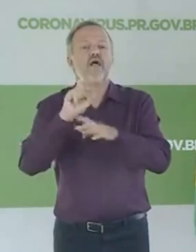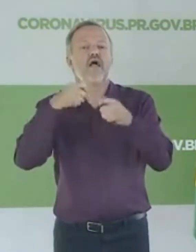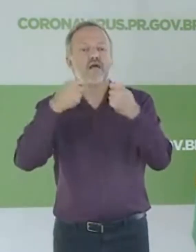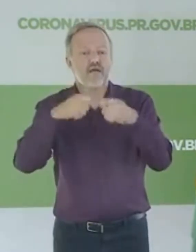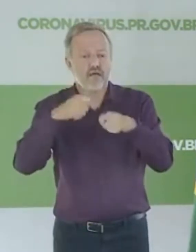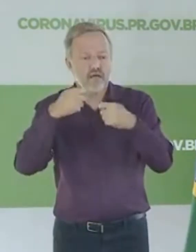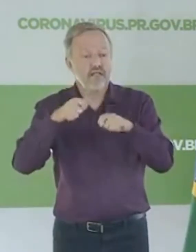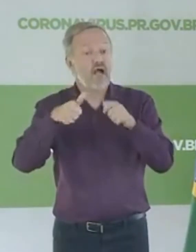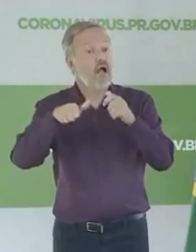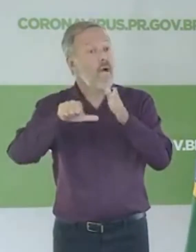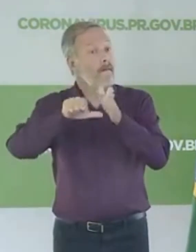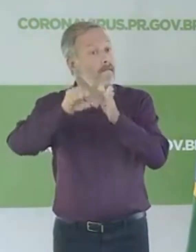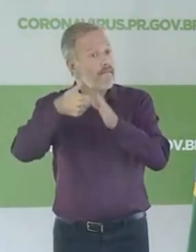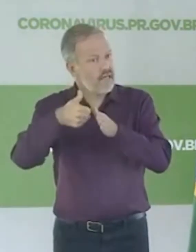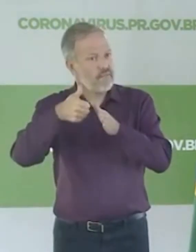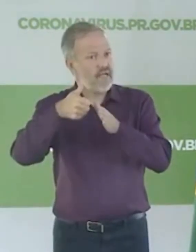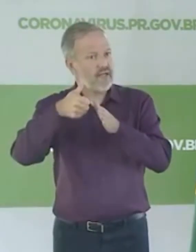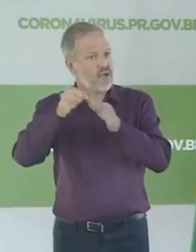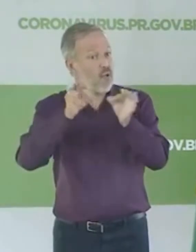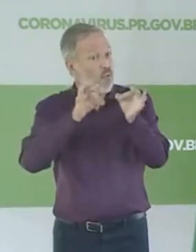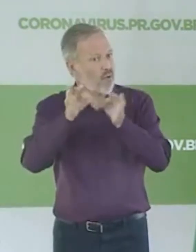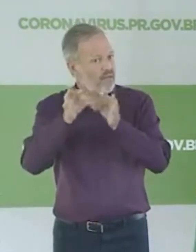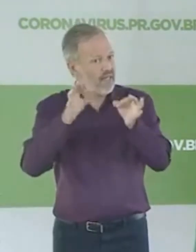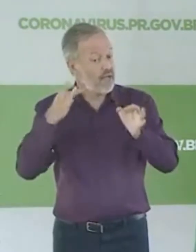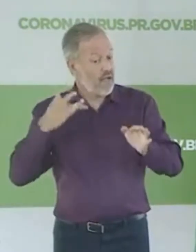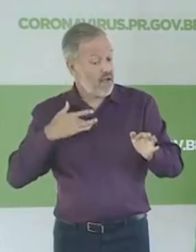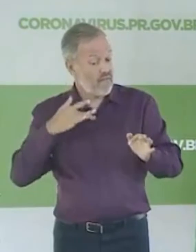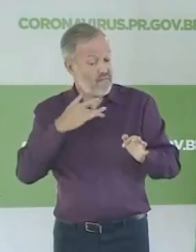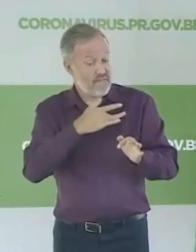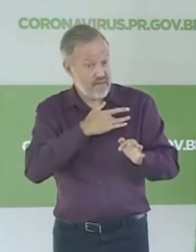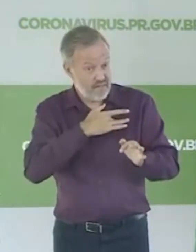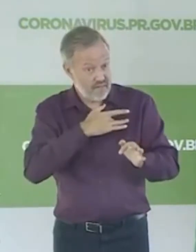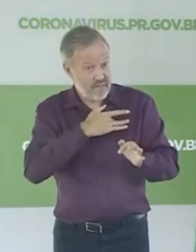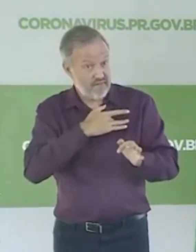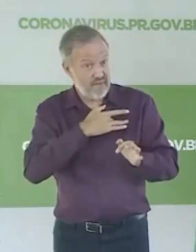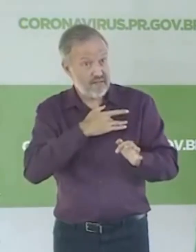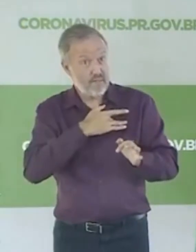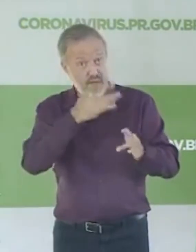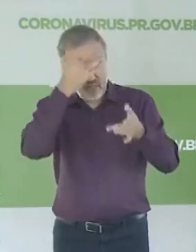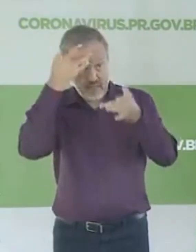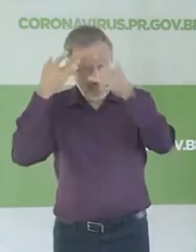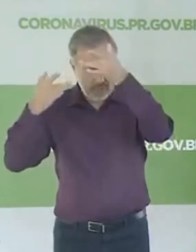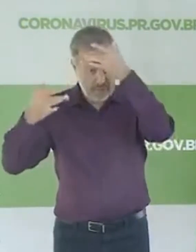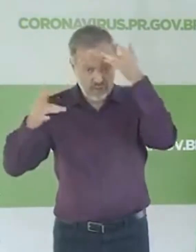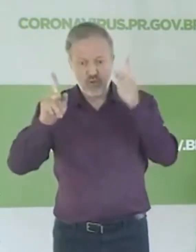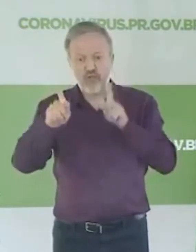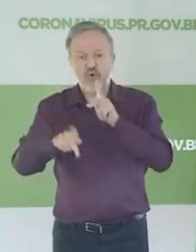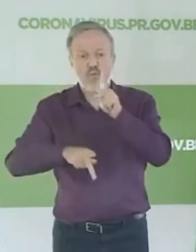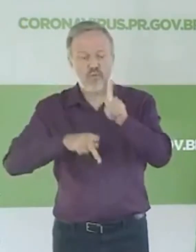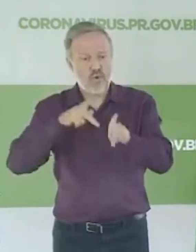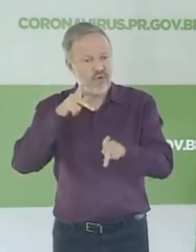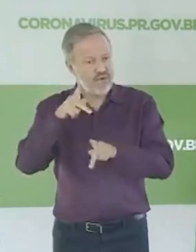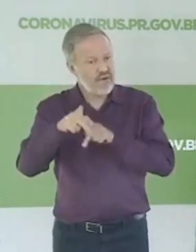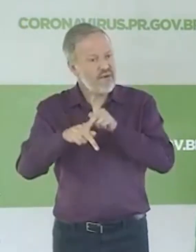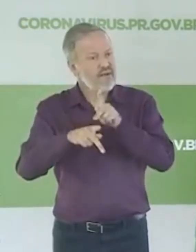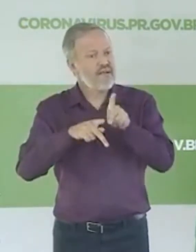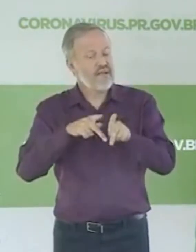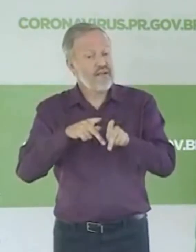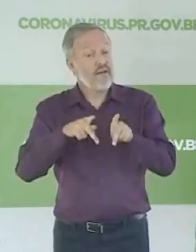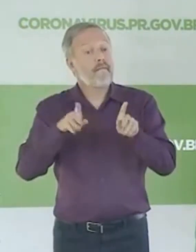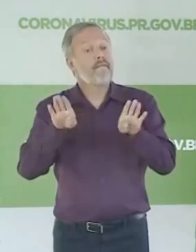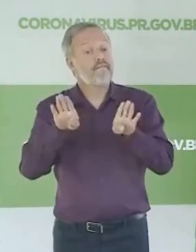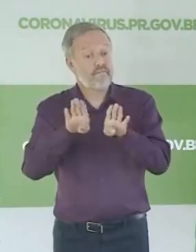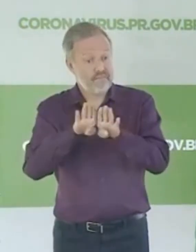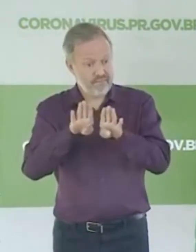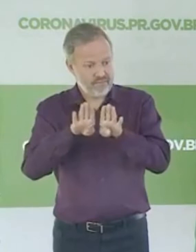saúde das pessoas. Esse é o foco sempre das pessoas. Cuidado com as pessoas, cuidado com a saúde das pessoas. Mas, além do cuidado com saúde das pessoas, o nosso governador,